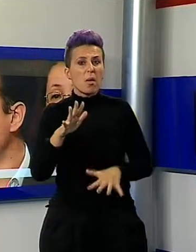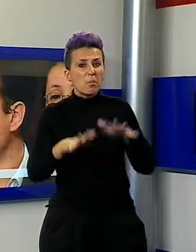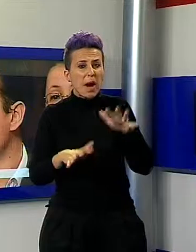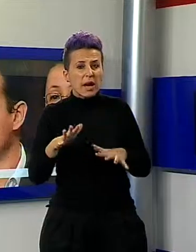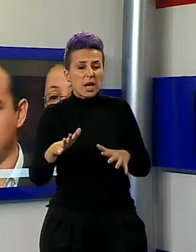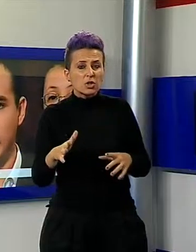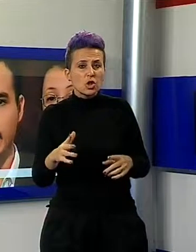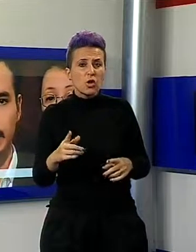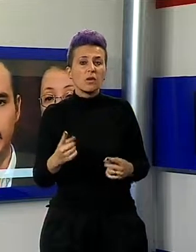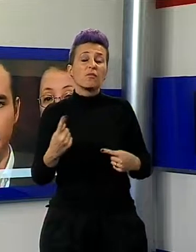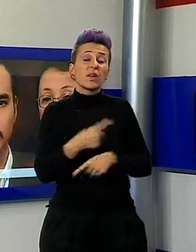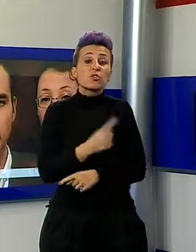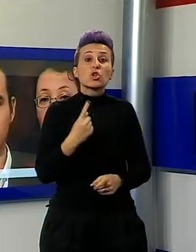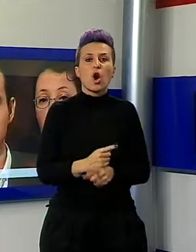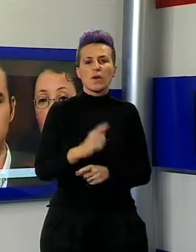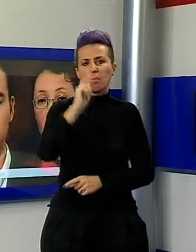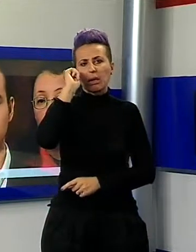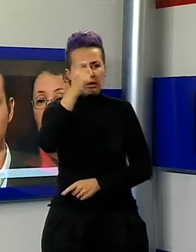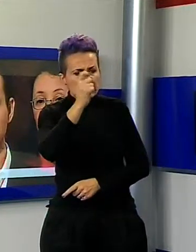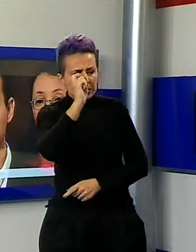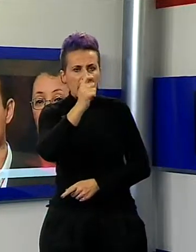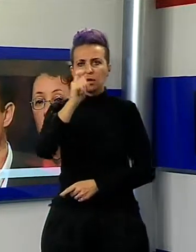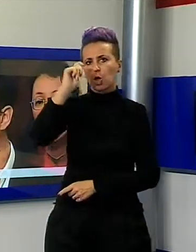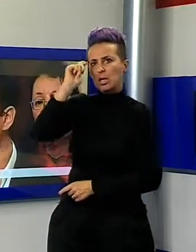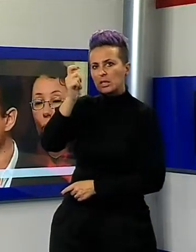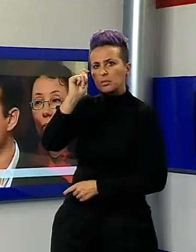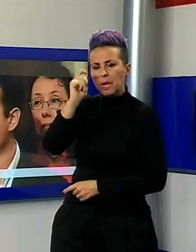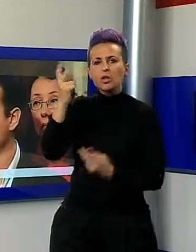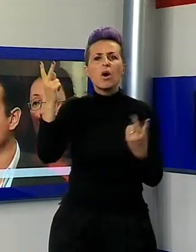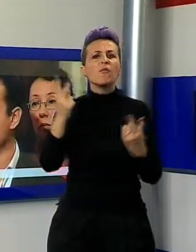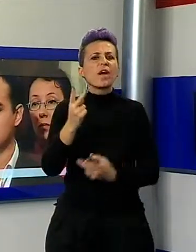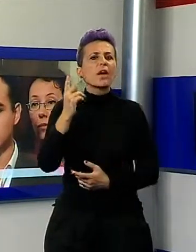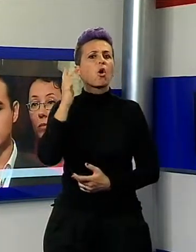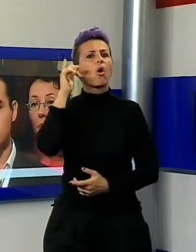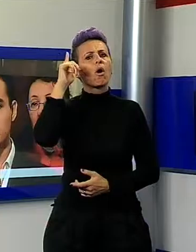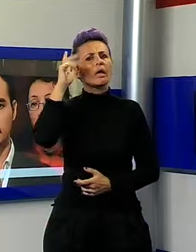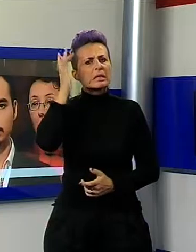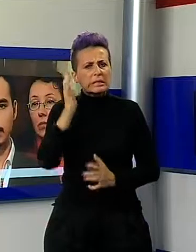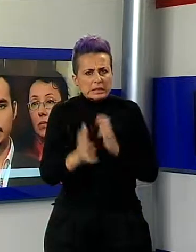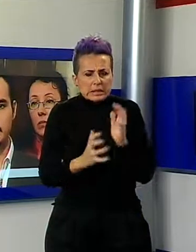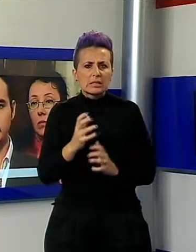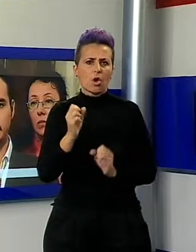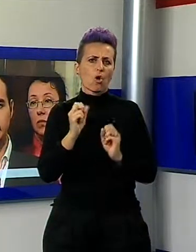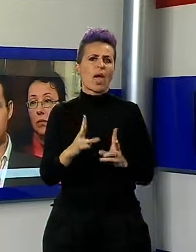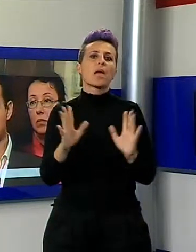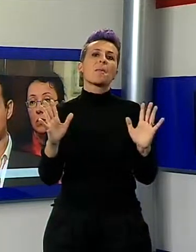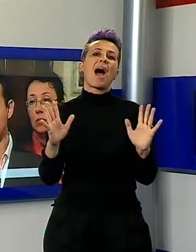importante invece rispettare anche, c'è la crisi, tutti i problemi, però la dignità umana. La dignità umana va rispettata sempre